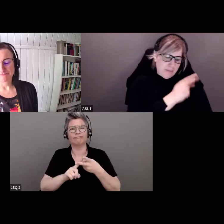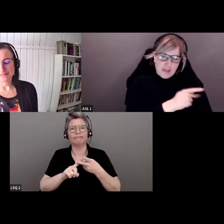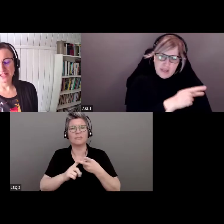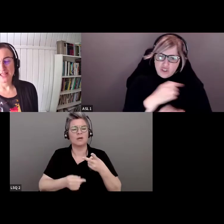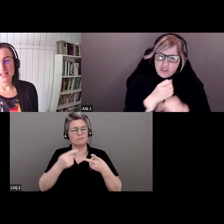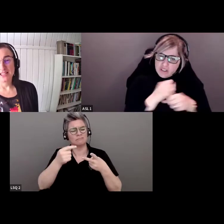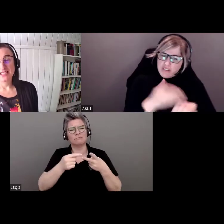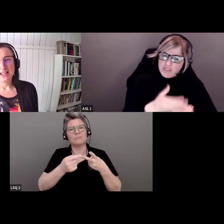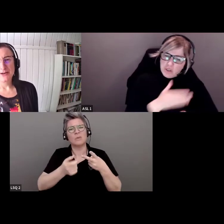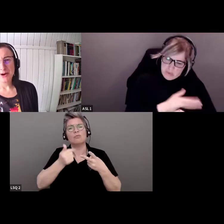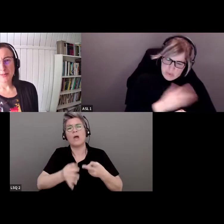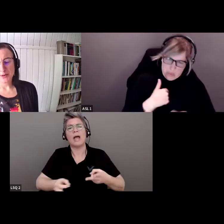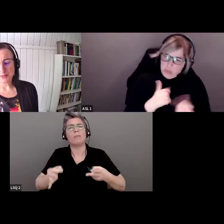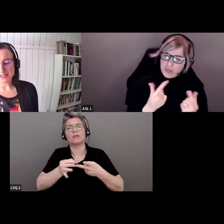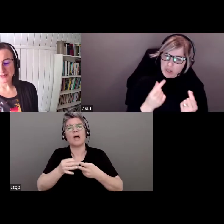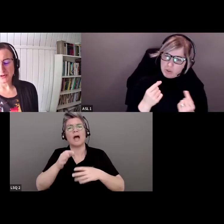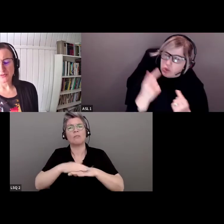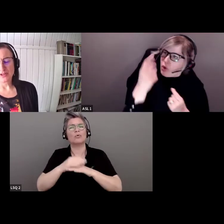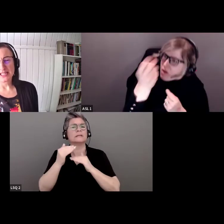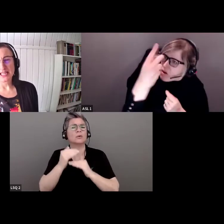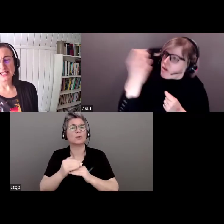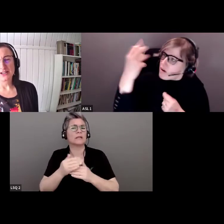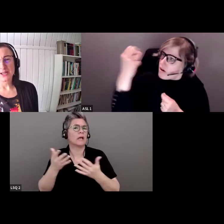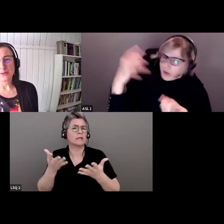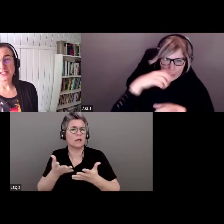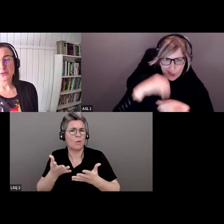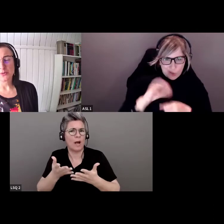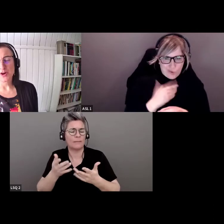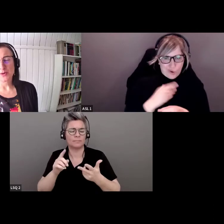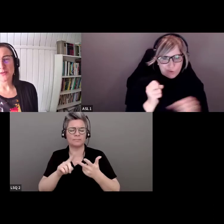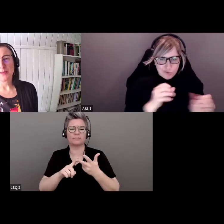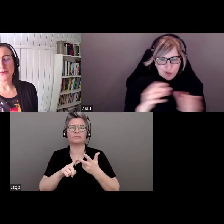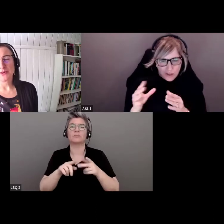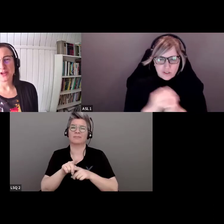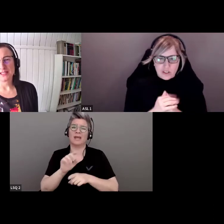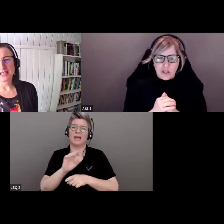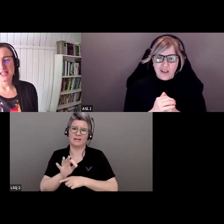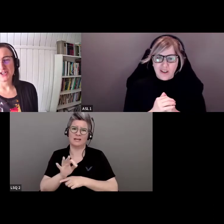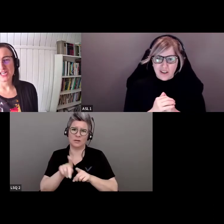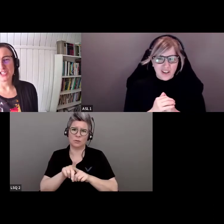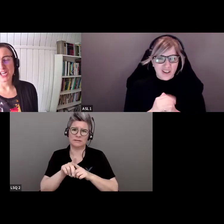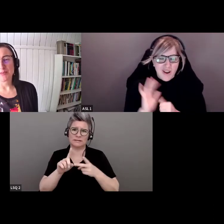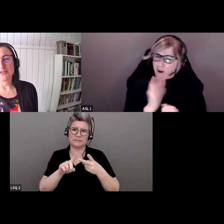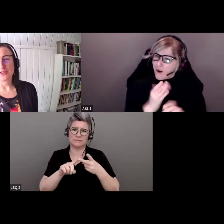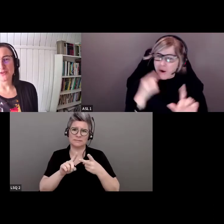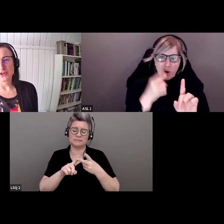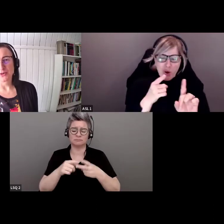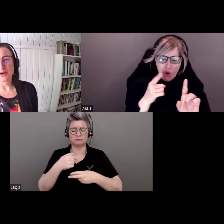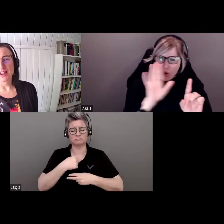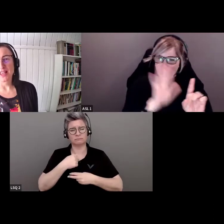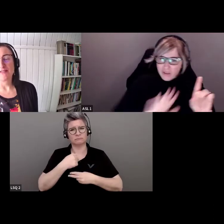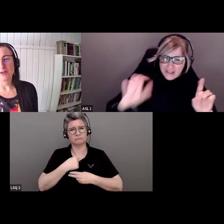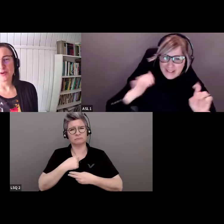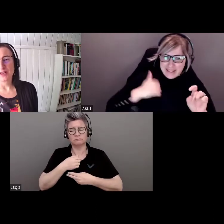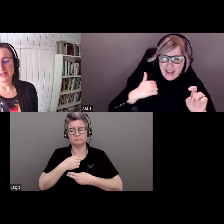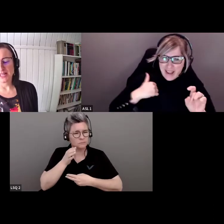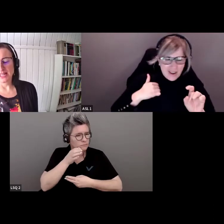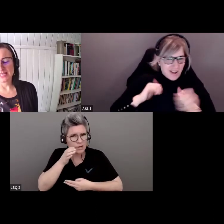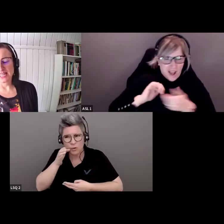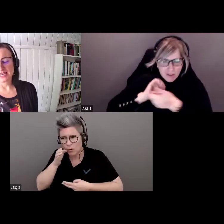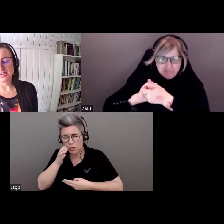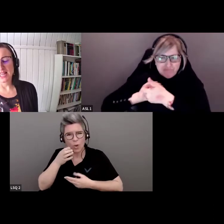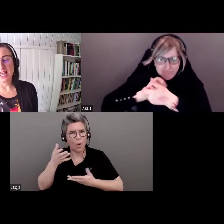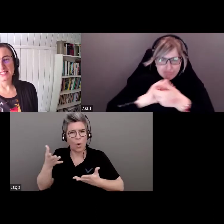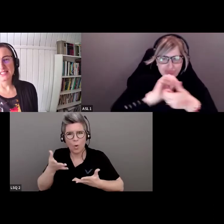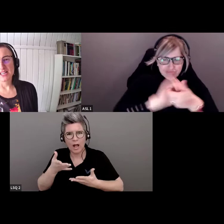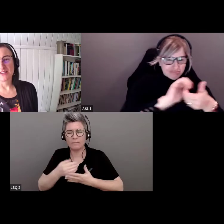importantes du point de vue de la sécurité et de la qualité. Ce que nous avons entendu, c'est que